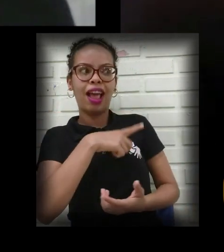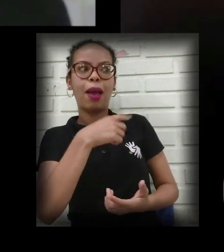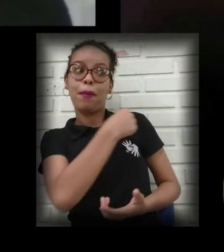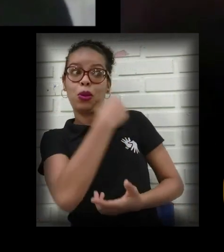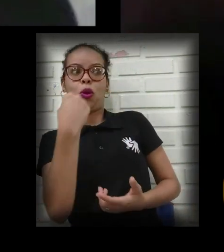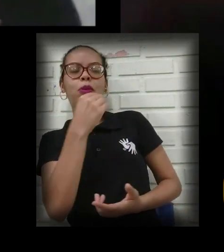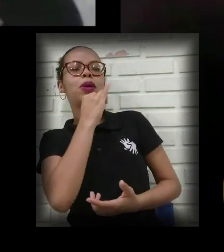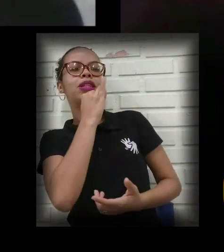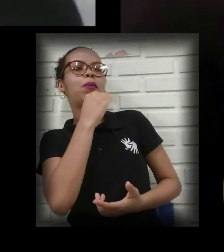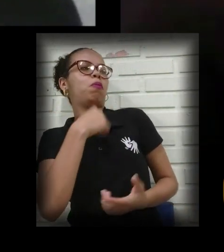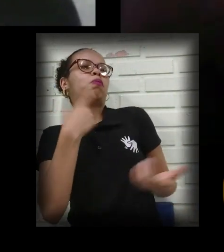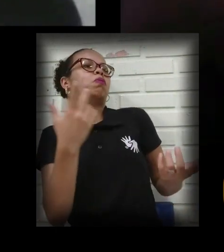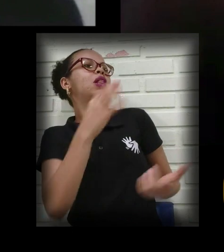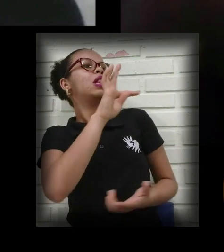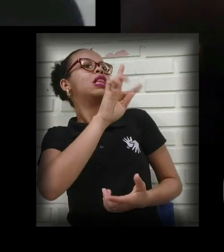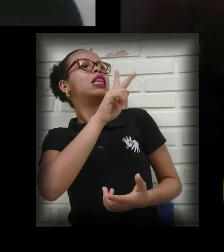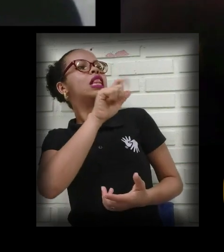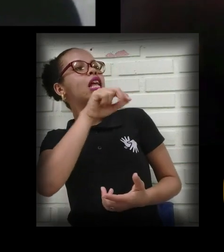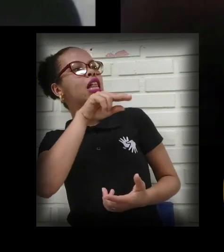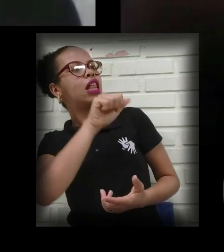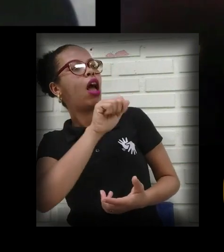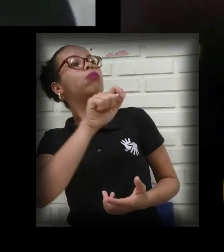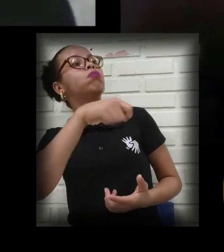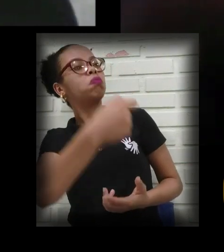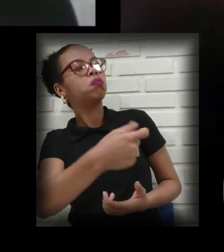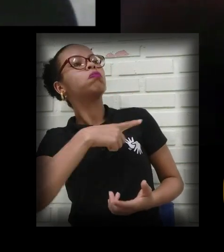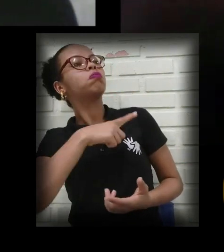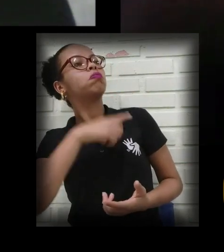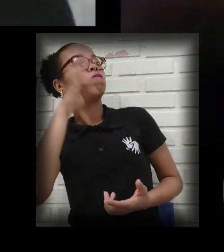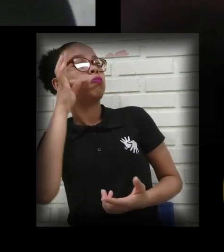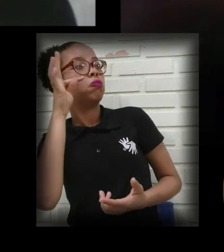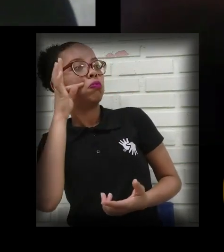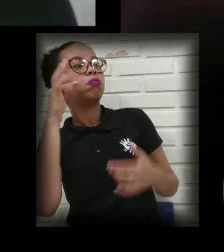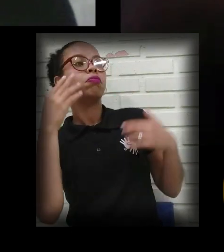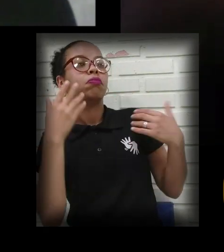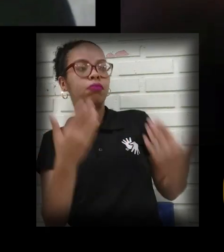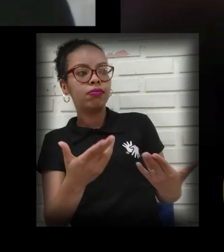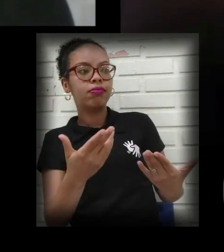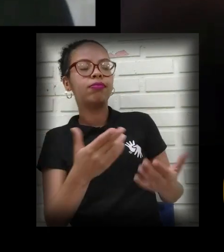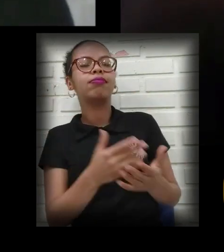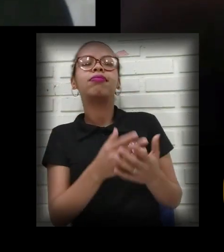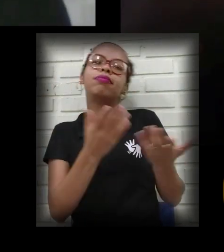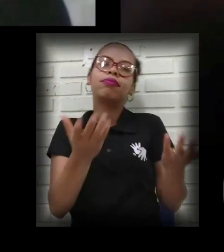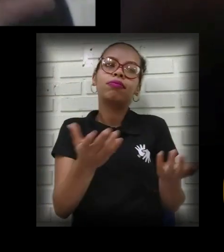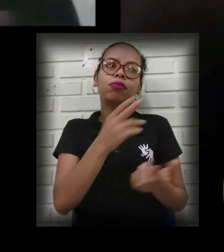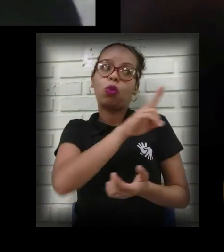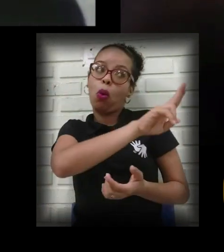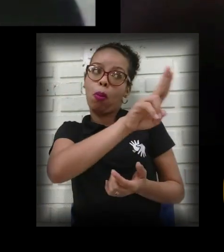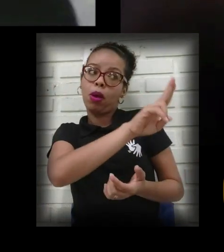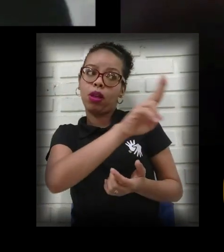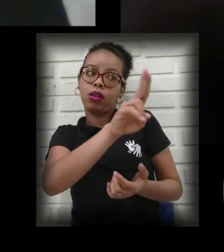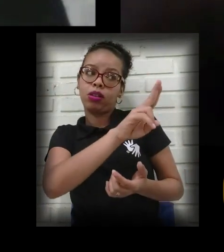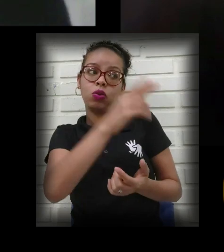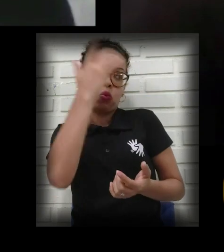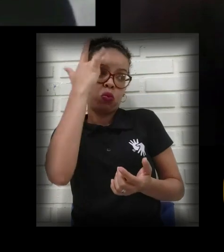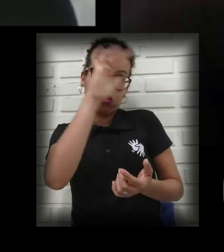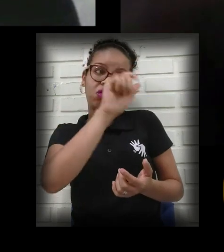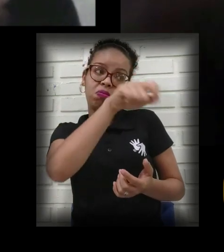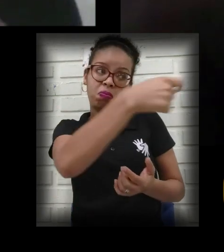nome é Tayana, mas o povo faz assim. O surdo, né? Tayana. Aí, o teu nome... Não sei se você tem sinal, mas se